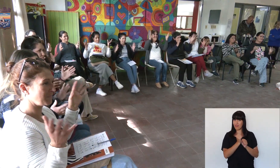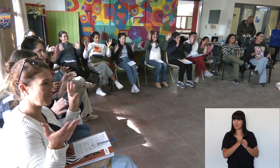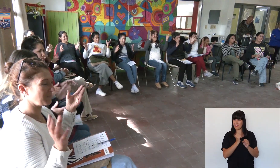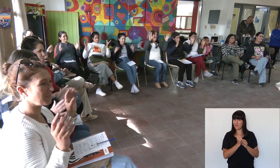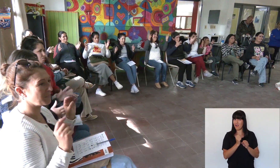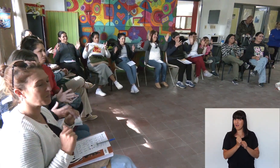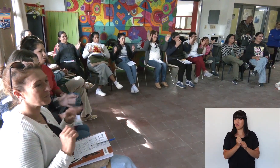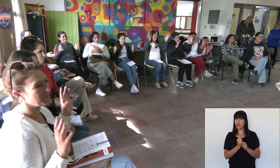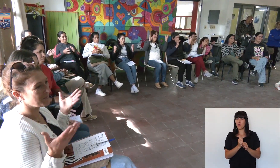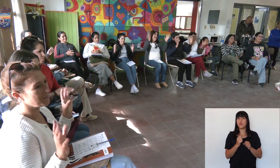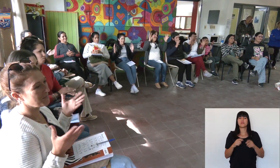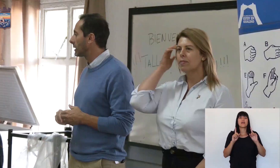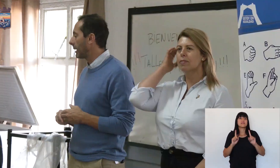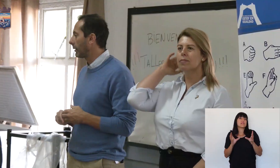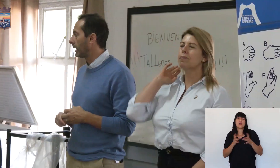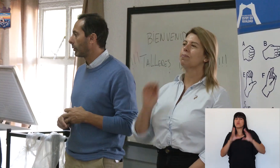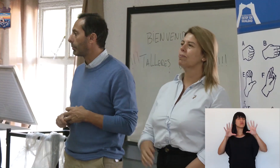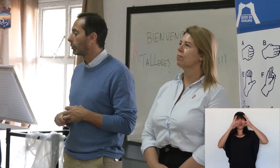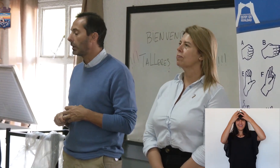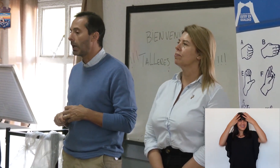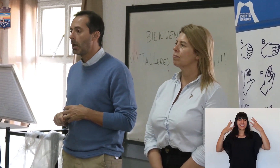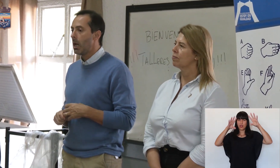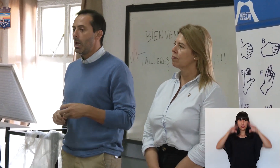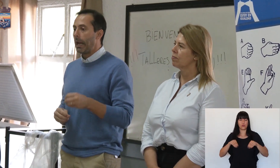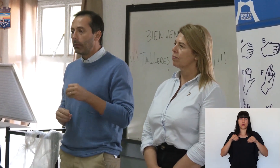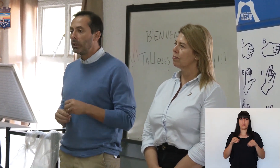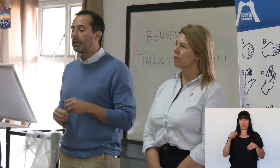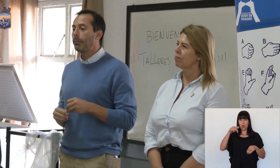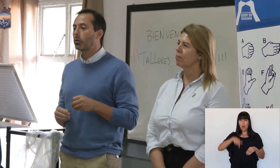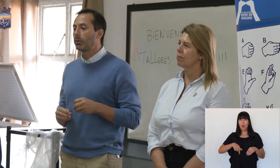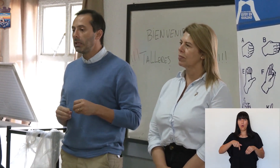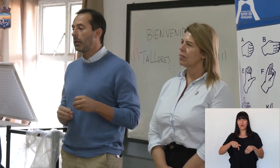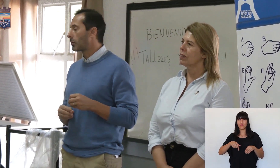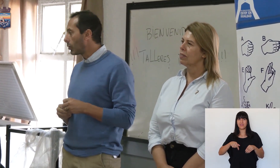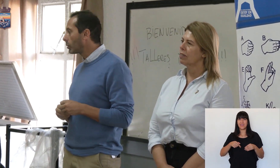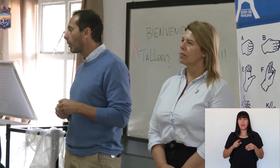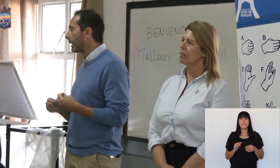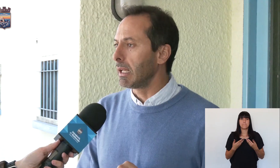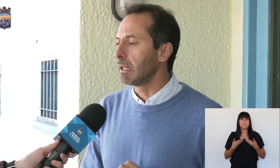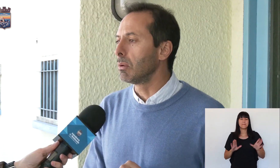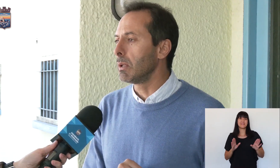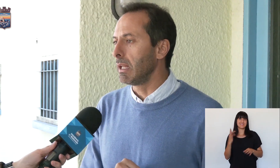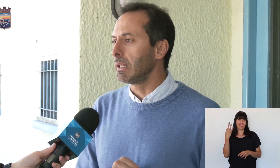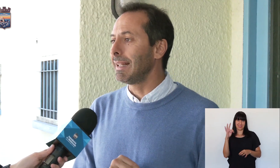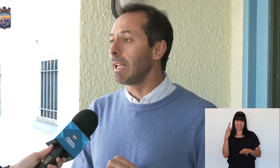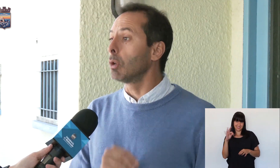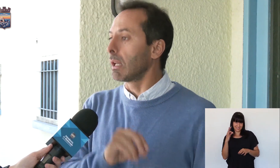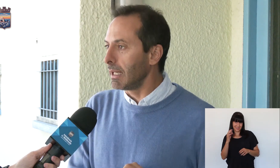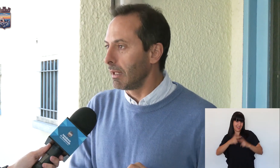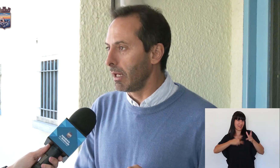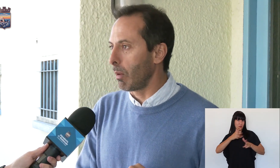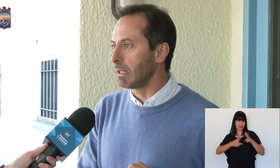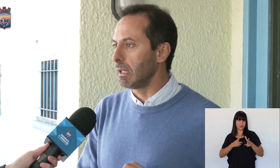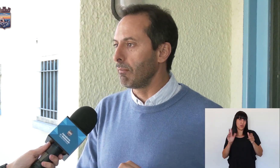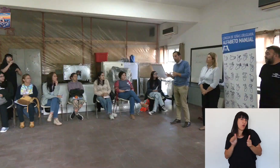municipio a transformar en un polo de irradiación educativa en todas las dimensiones. Y hoy inaugurando junto a la Dirección de Políticas Inclusivas de la Intendencia los